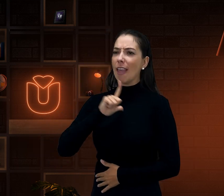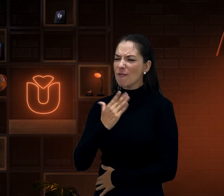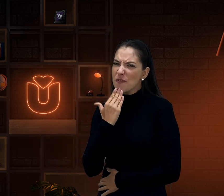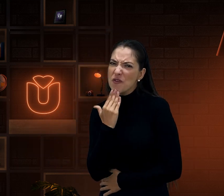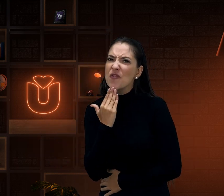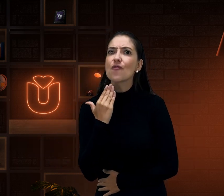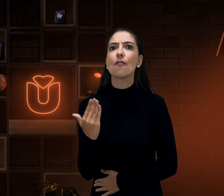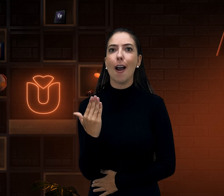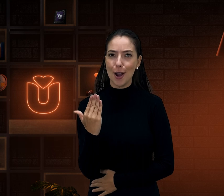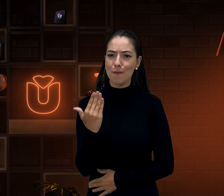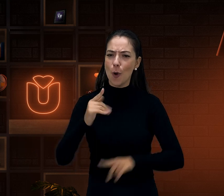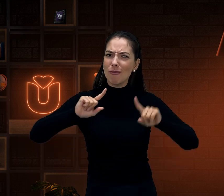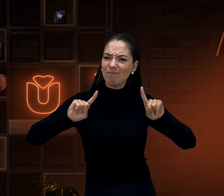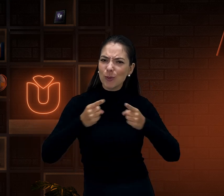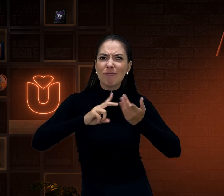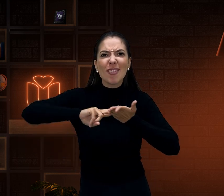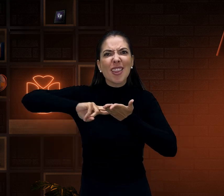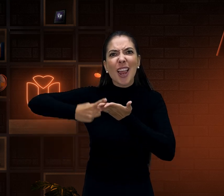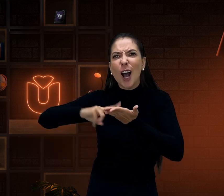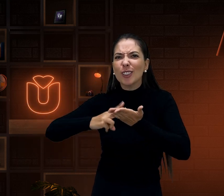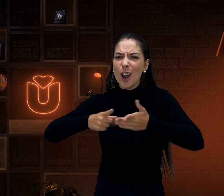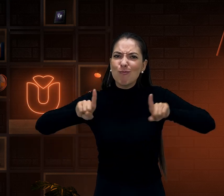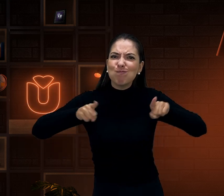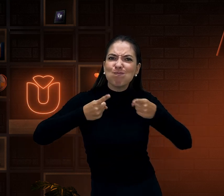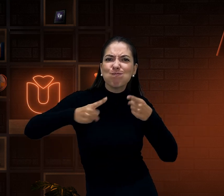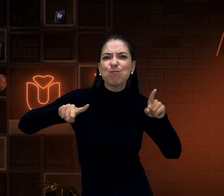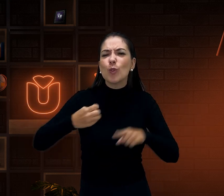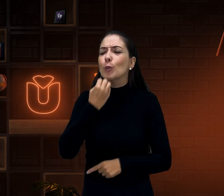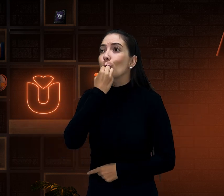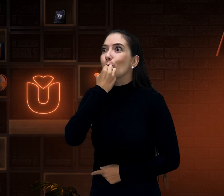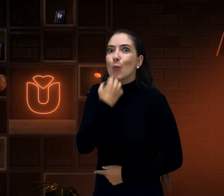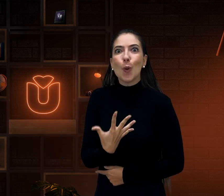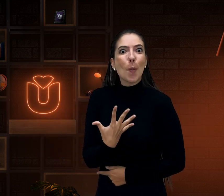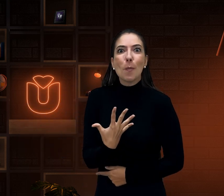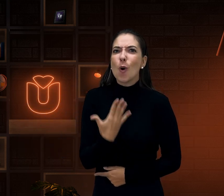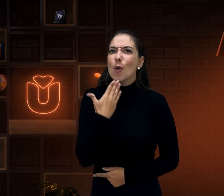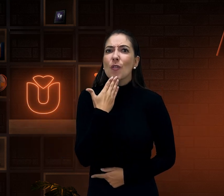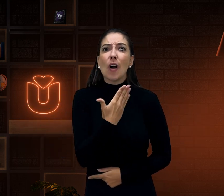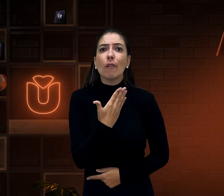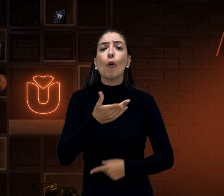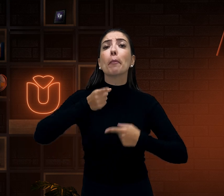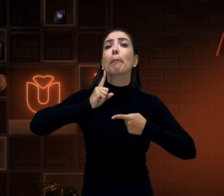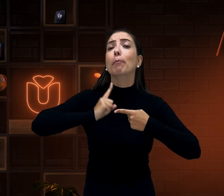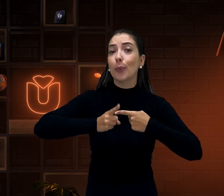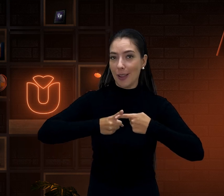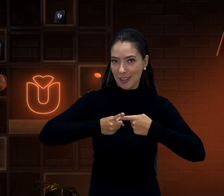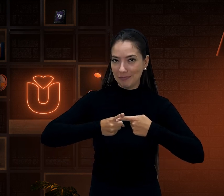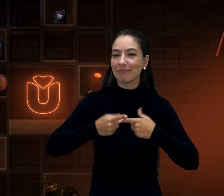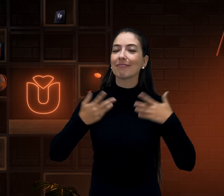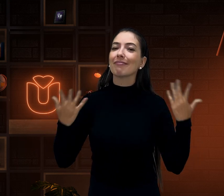Mas tem ótimos tradutores de música também. Eu olho e acho maravilhoso. Por